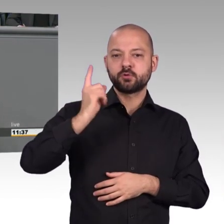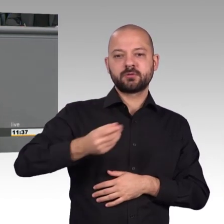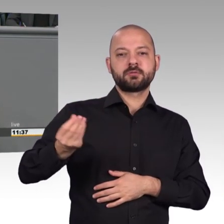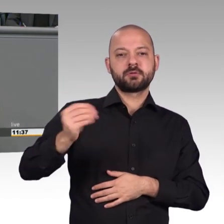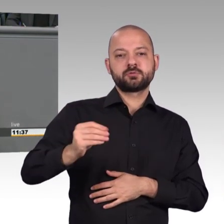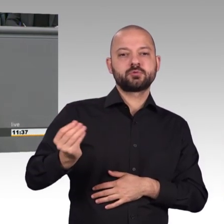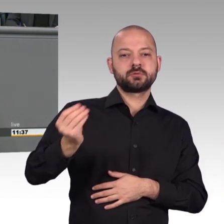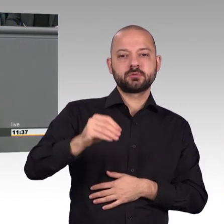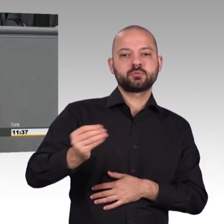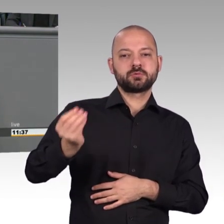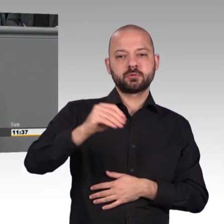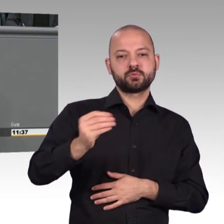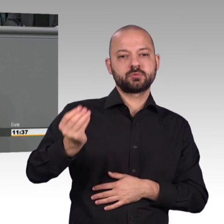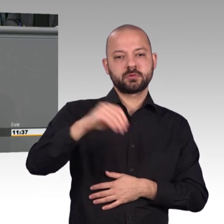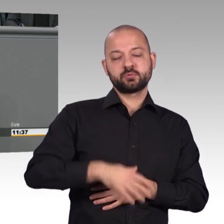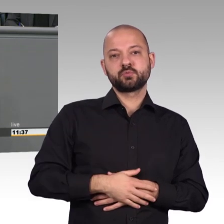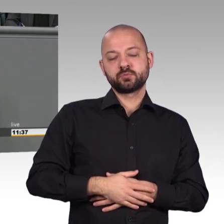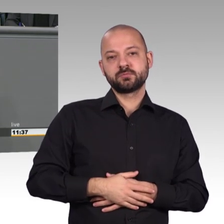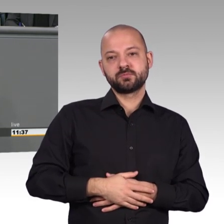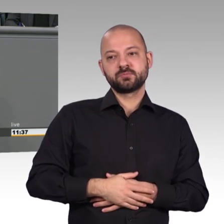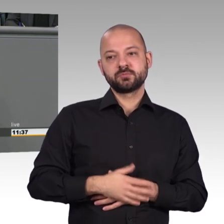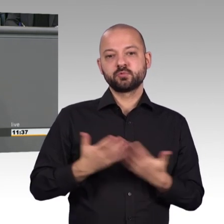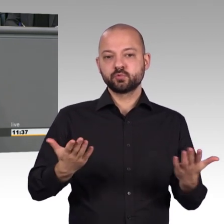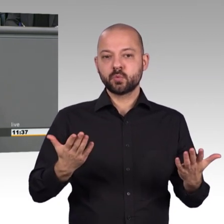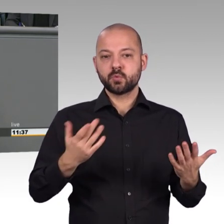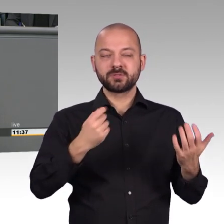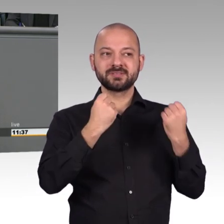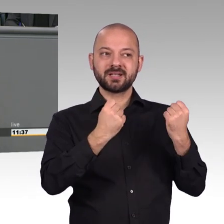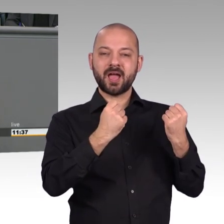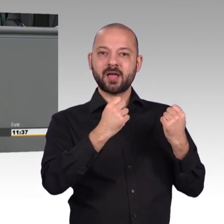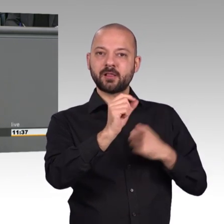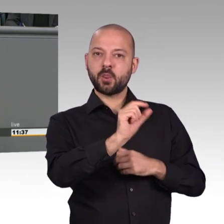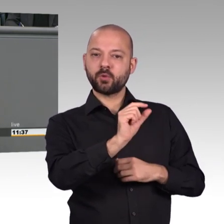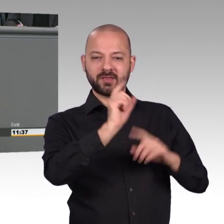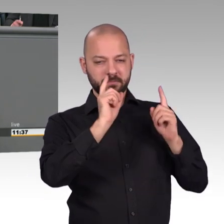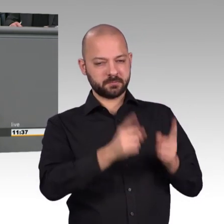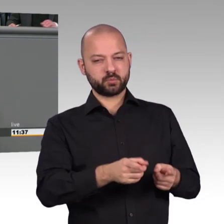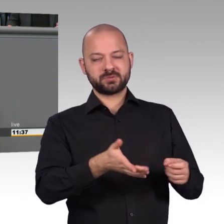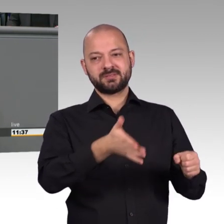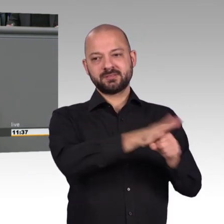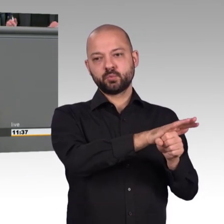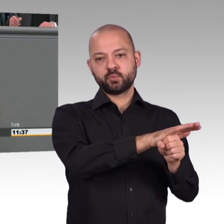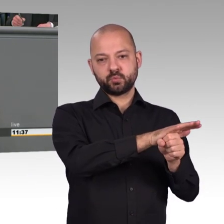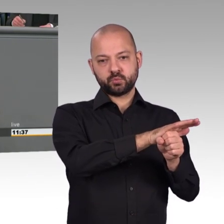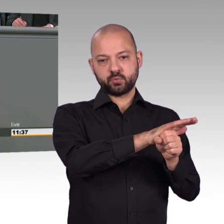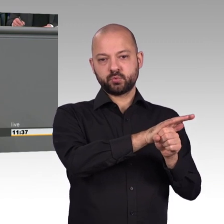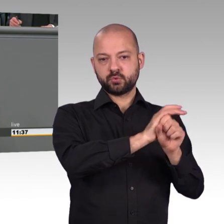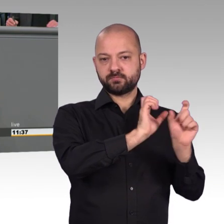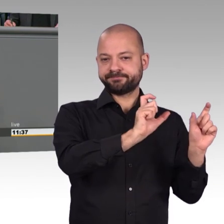Polizist entdeckt in einer Siedlung unzähliger gleichartiger Häuser, dass sich alle Haustüren mit einem kleinen Trick öffnen lassen. Aber